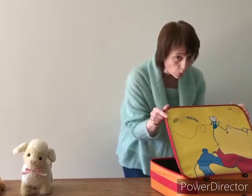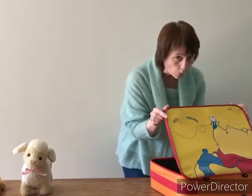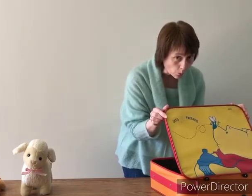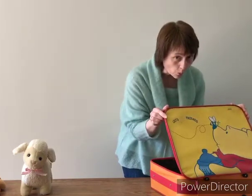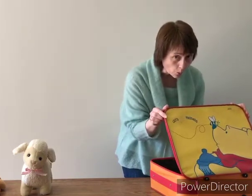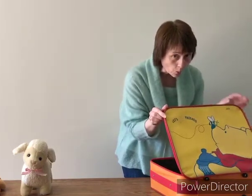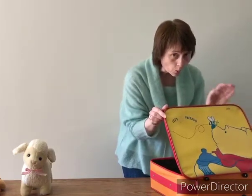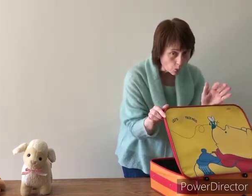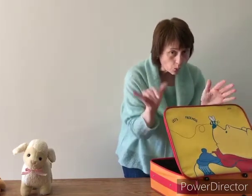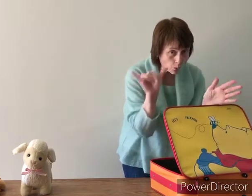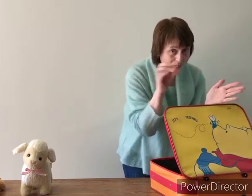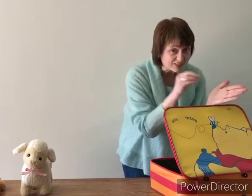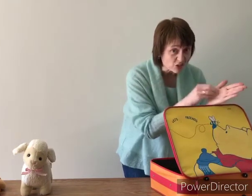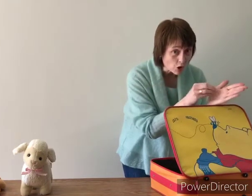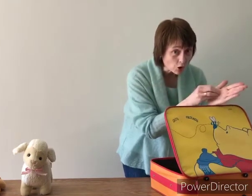Wat nog?